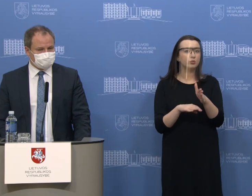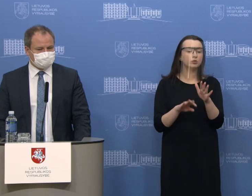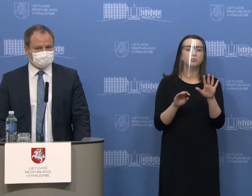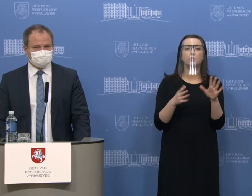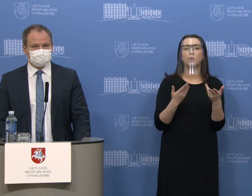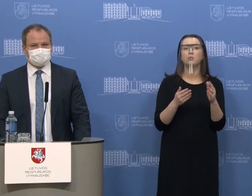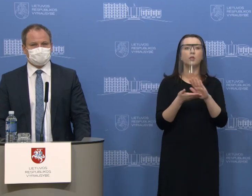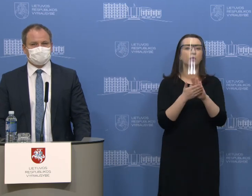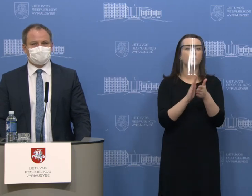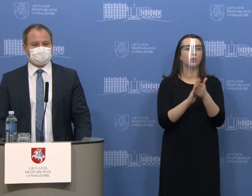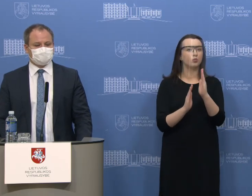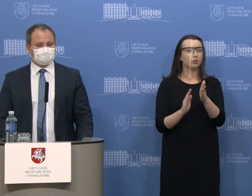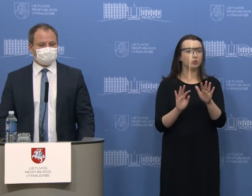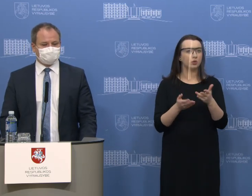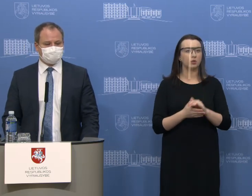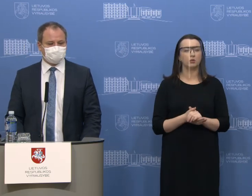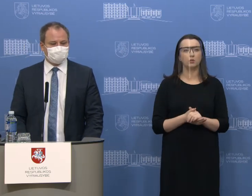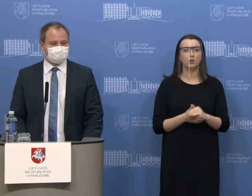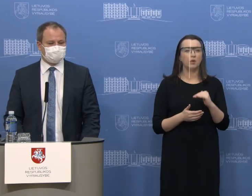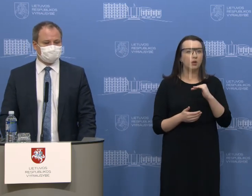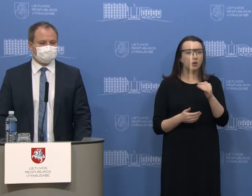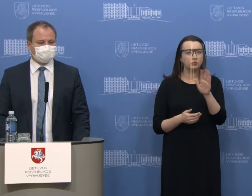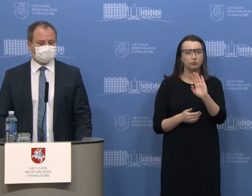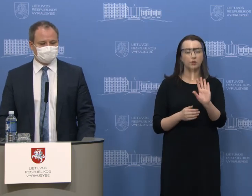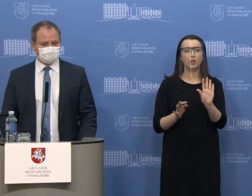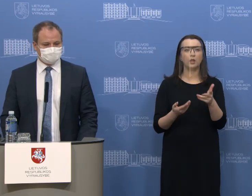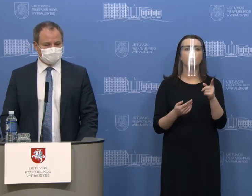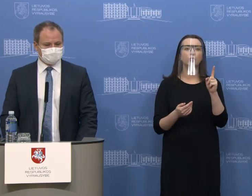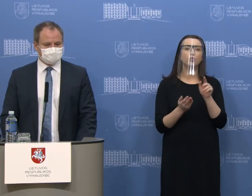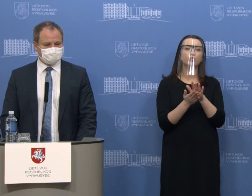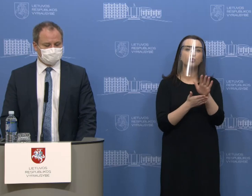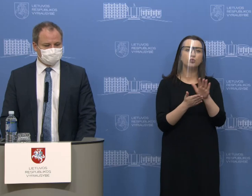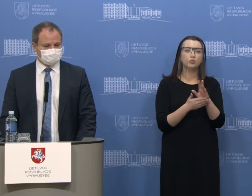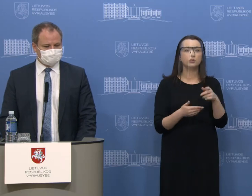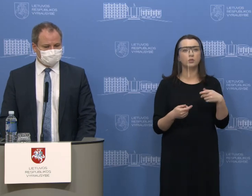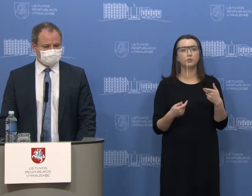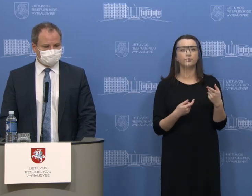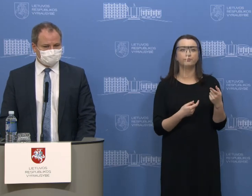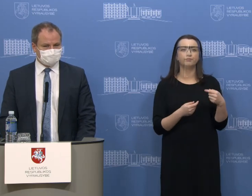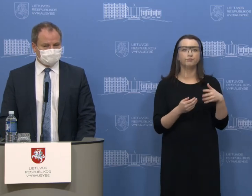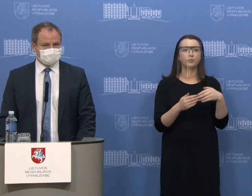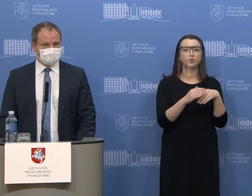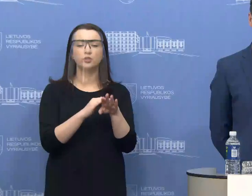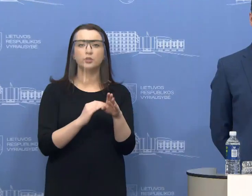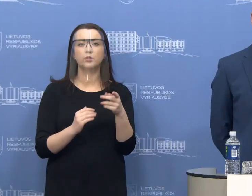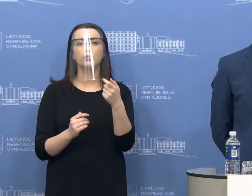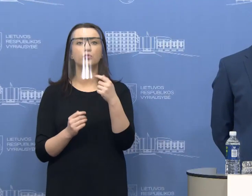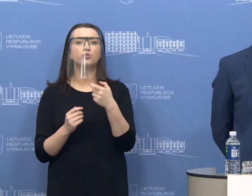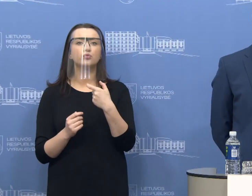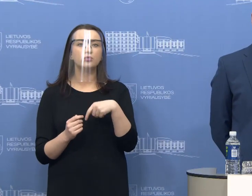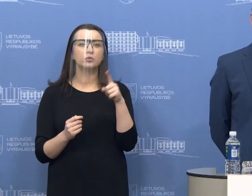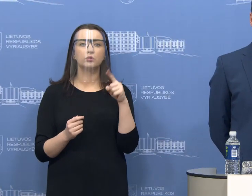taipomas sąraštas? Ne, nei šiukšlias išnešti, nei pavėdžioti iš šunį nėra draudžimo operacijų vadovas, ir labai aiškai